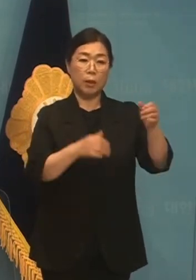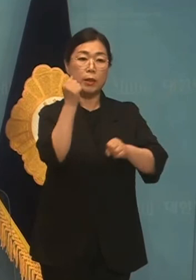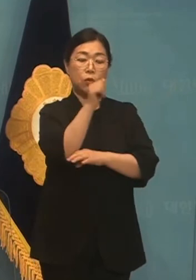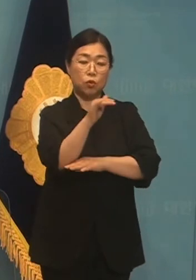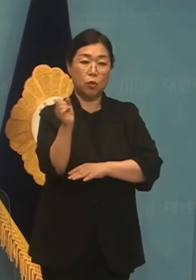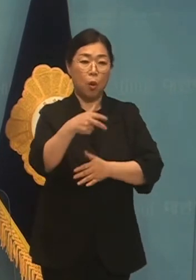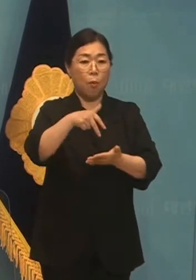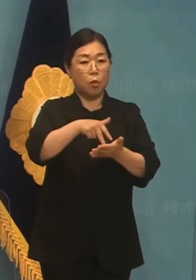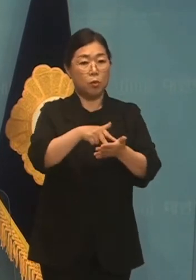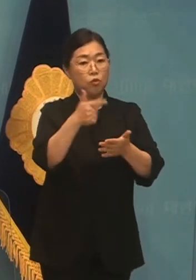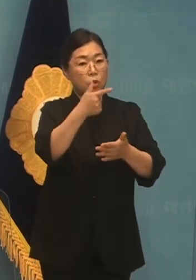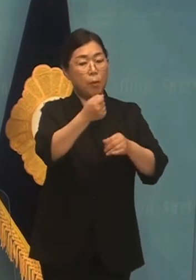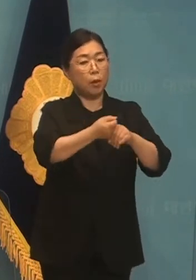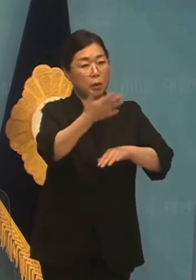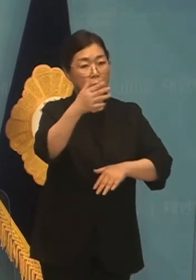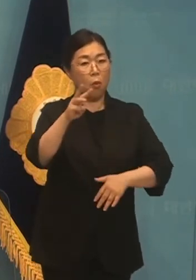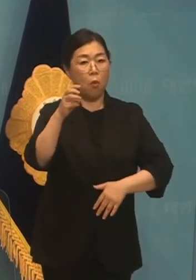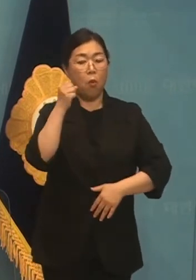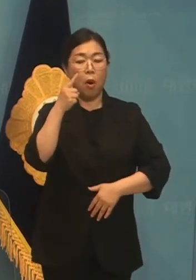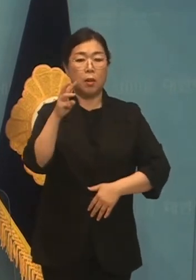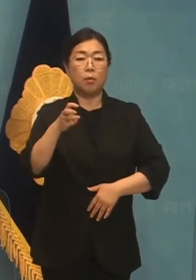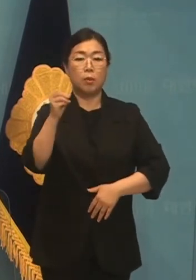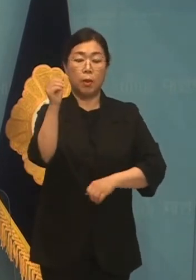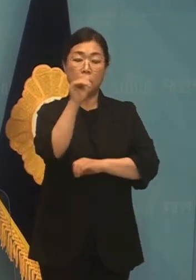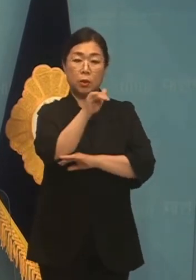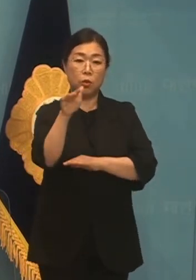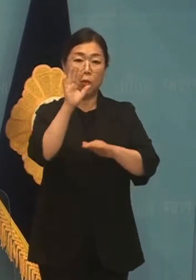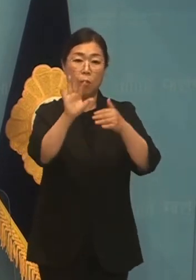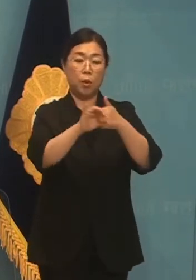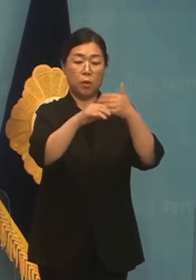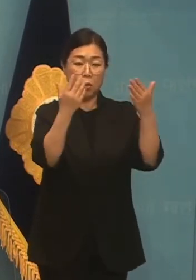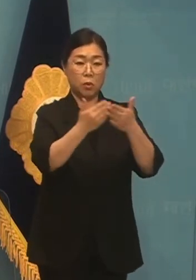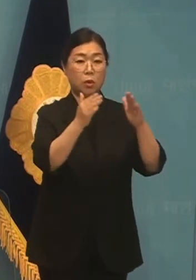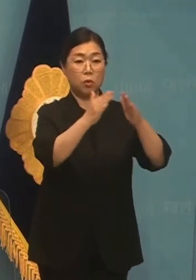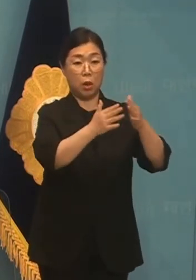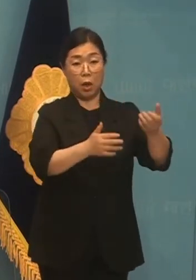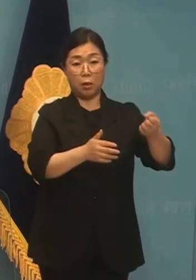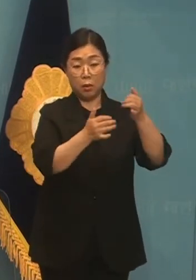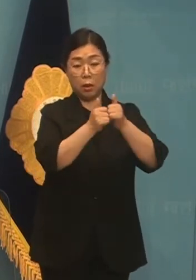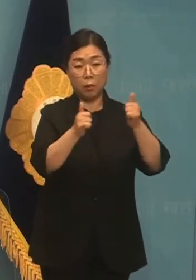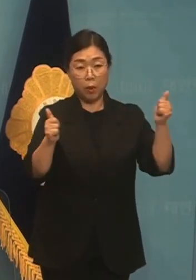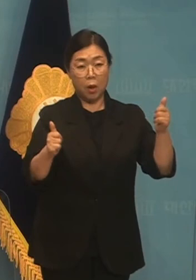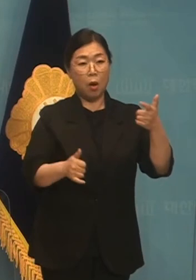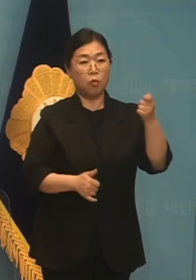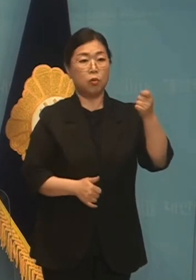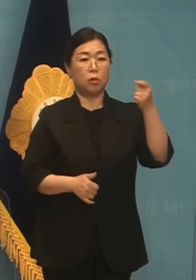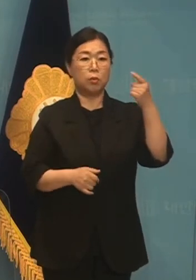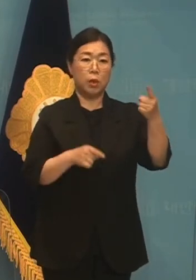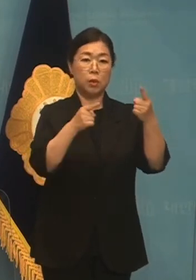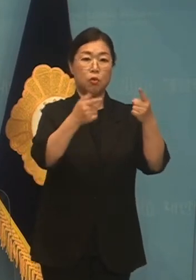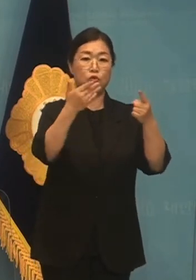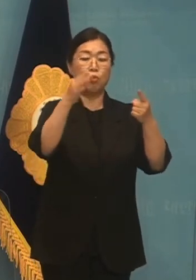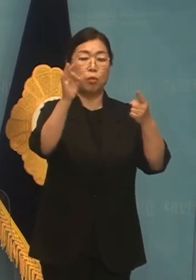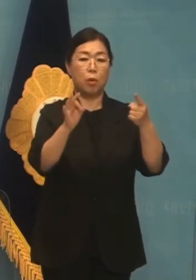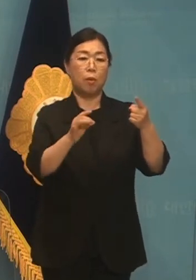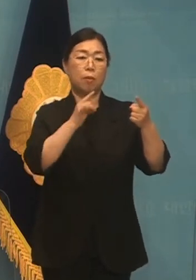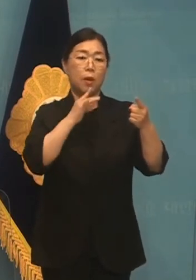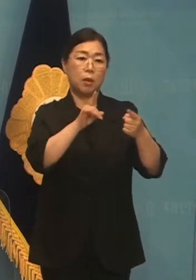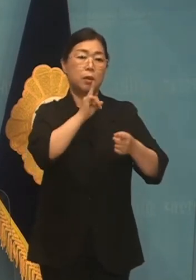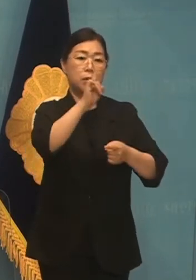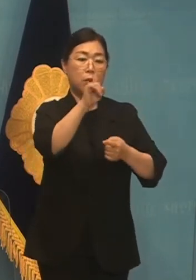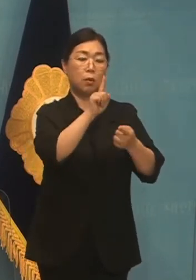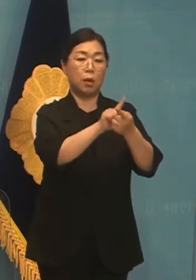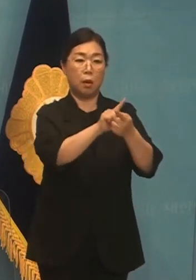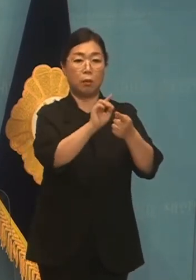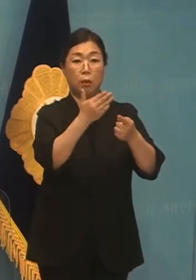보증급 6천만원과 월세 30만원 기준으로 보면 전체 주택 중 61.9%만 신고